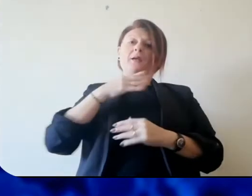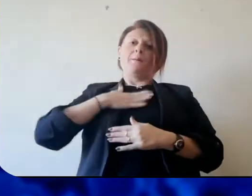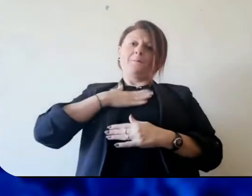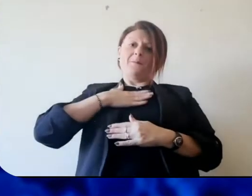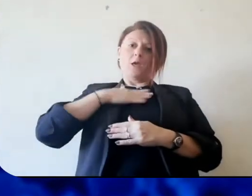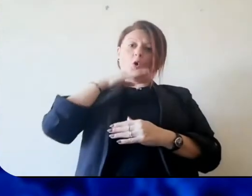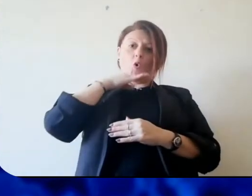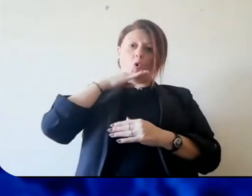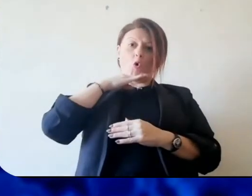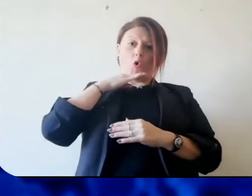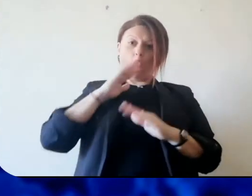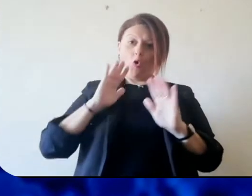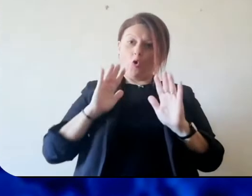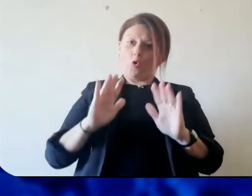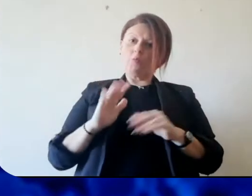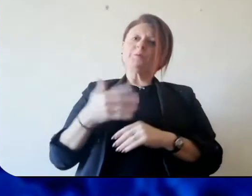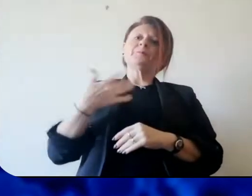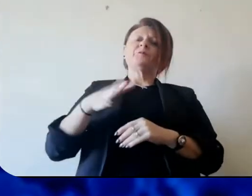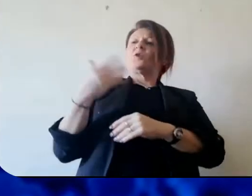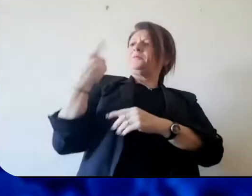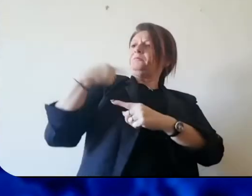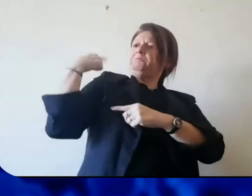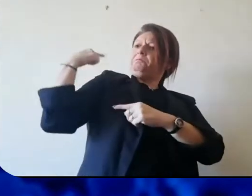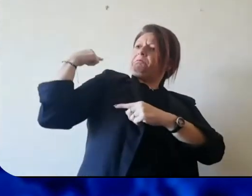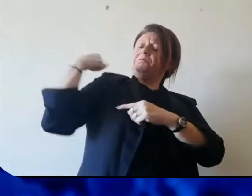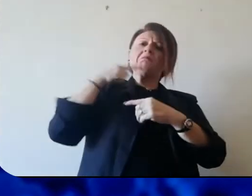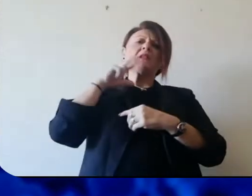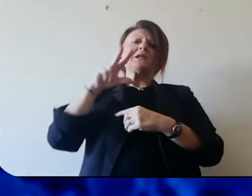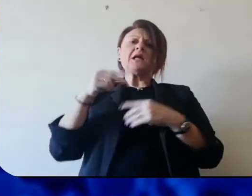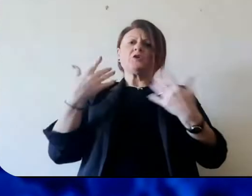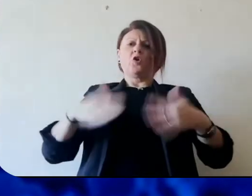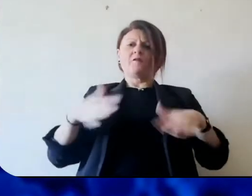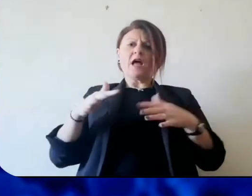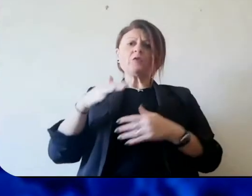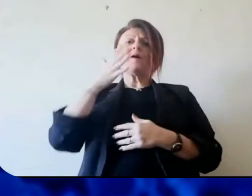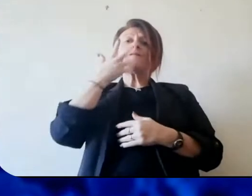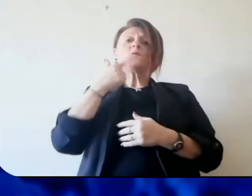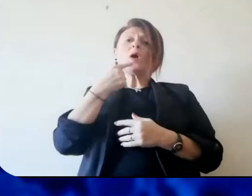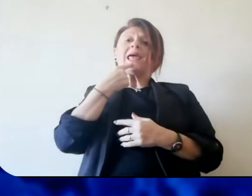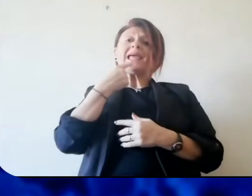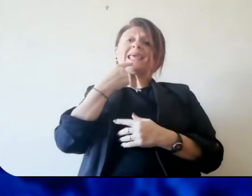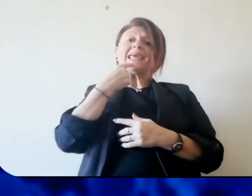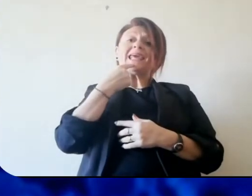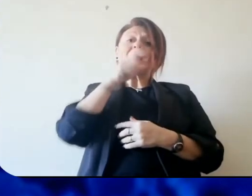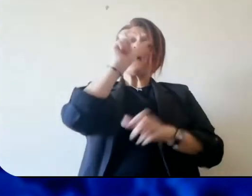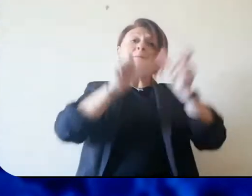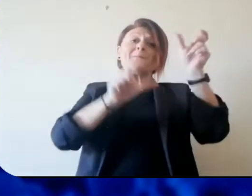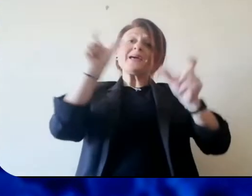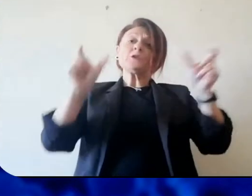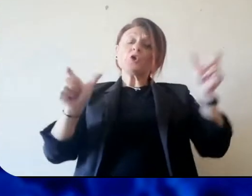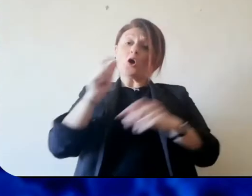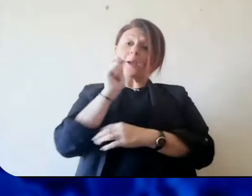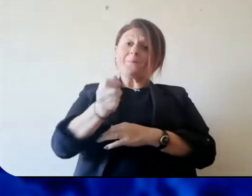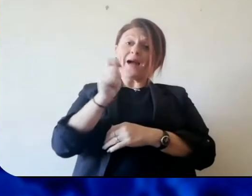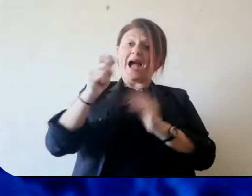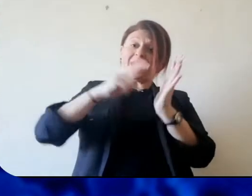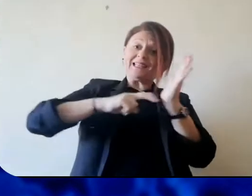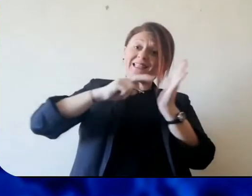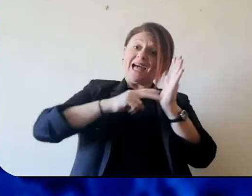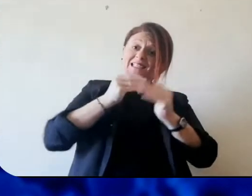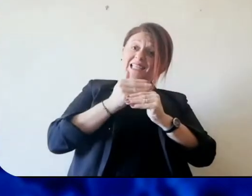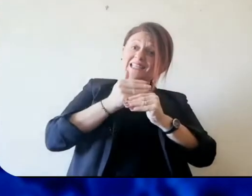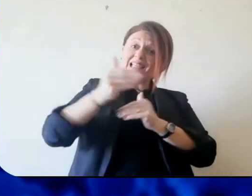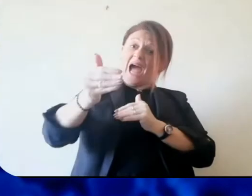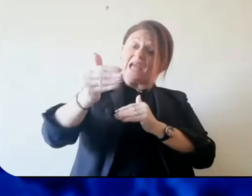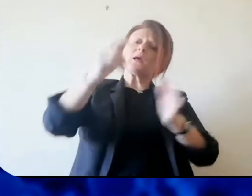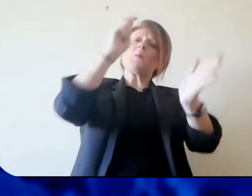locali, quelli di competenza quindi del Comune. Ho già detto nei giorni scorsi che c'è l'intenzione di questa amministrazione di non applicare sanzioni di nessun tipo